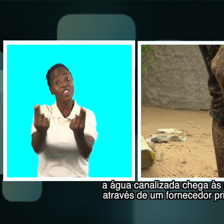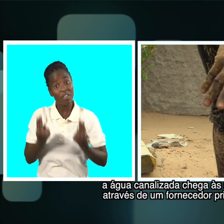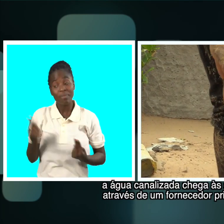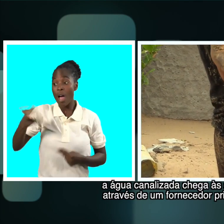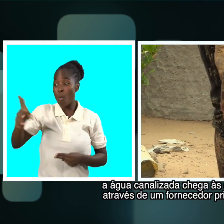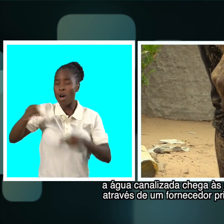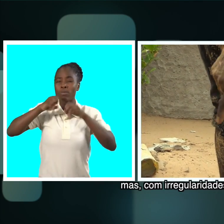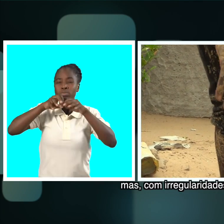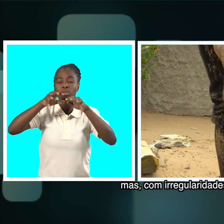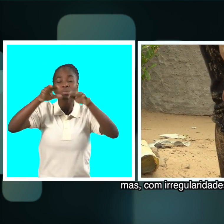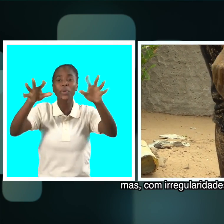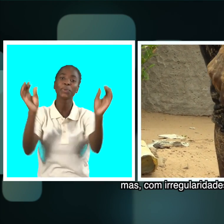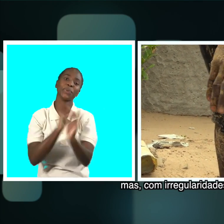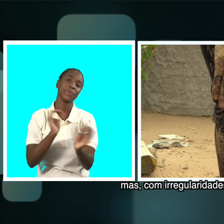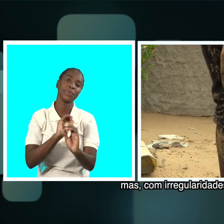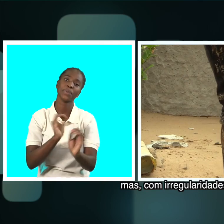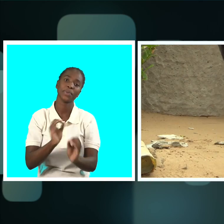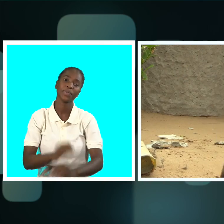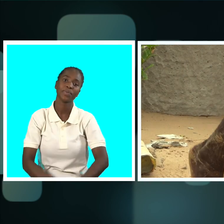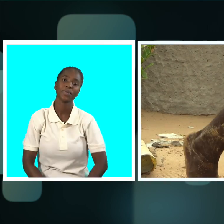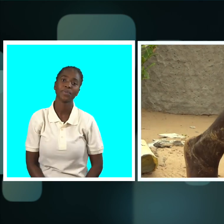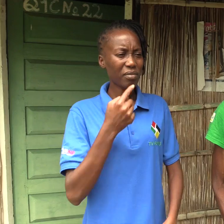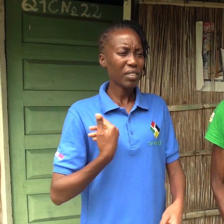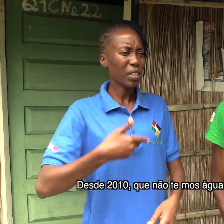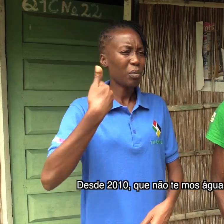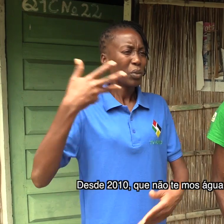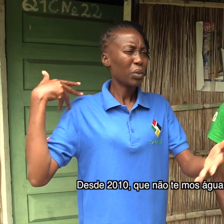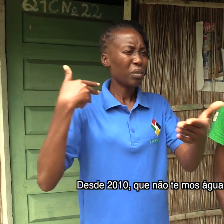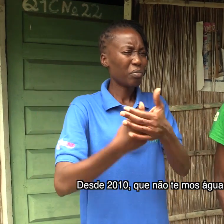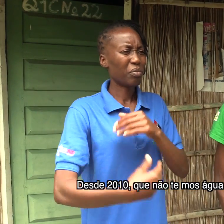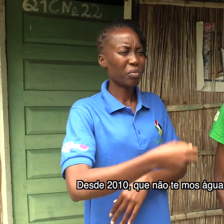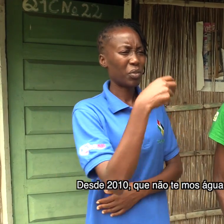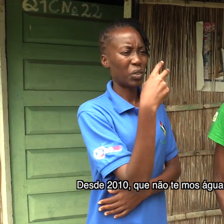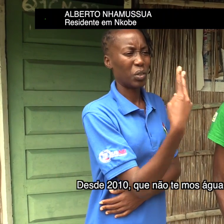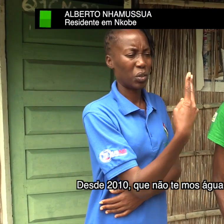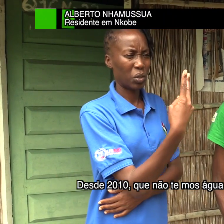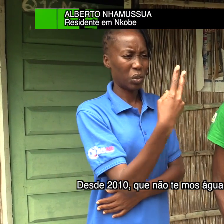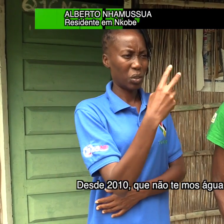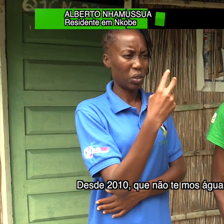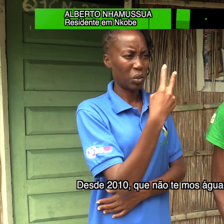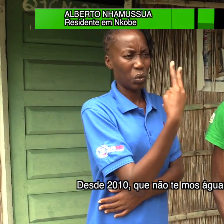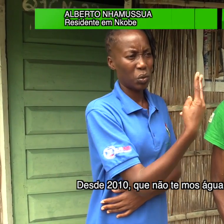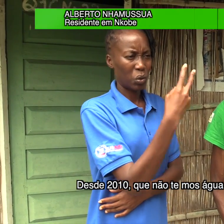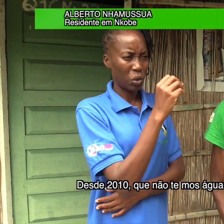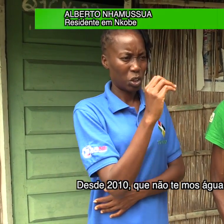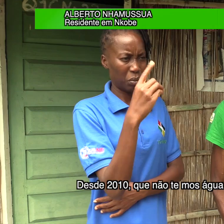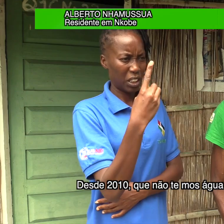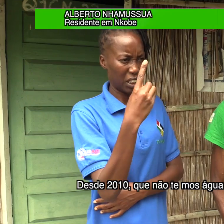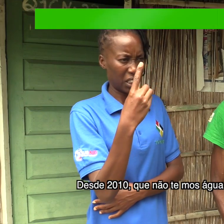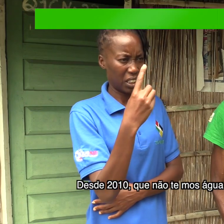fornecedor privado, mas com irregularidades. Desde 2010 não